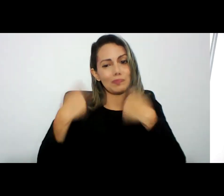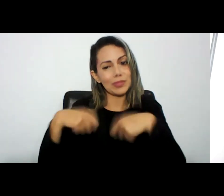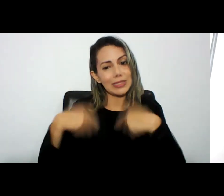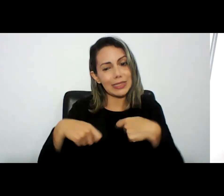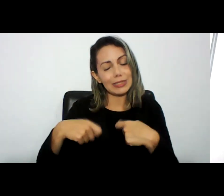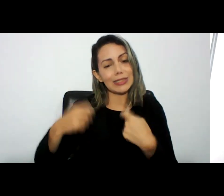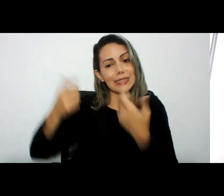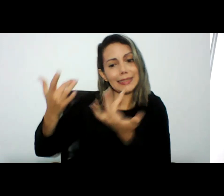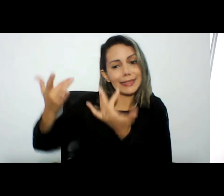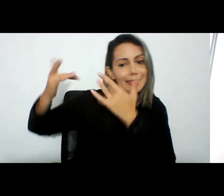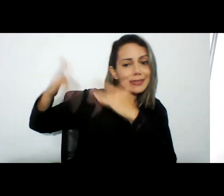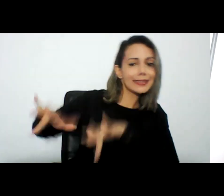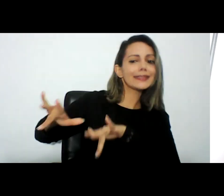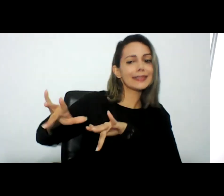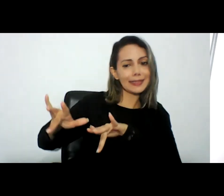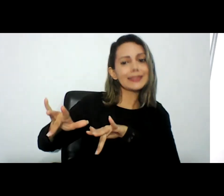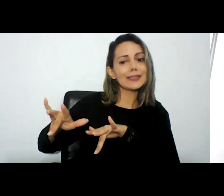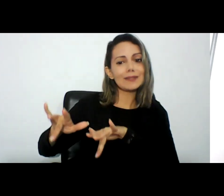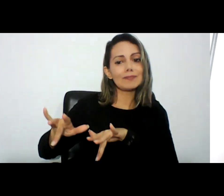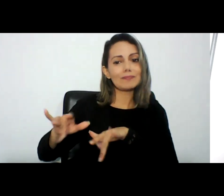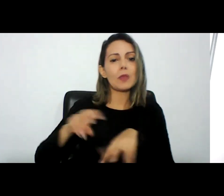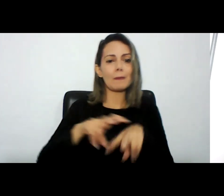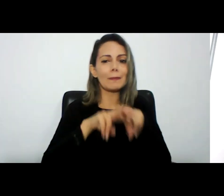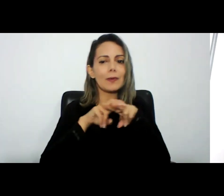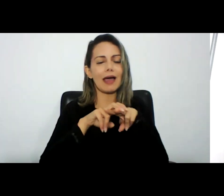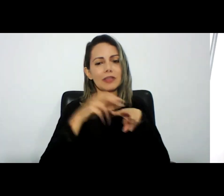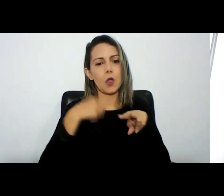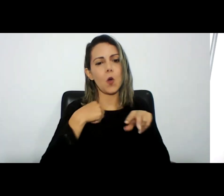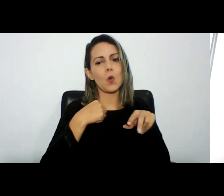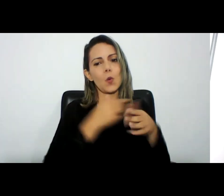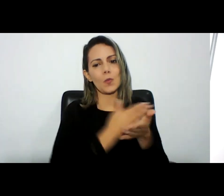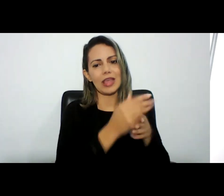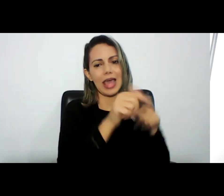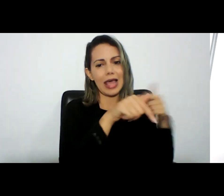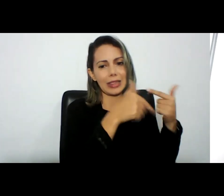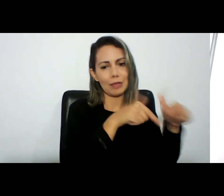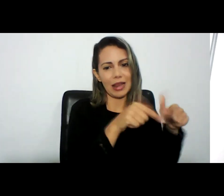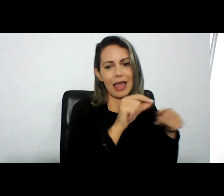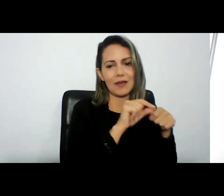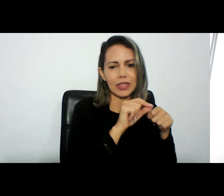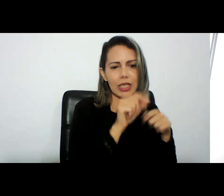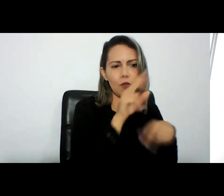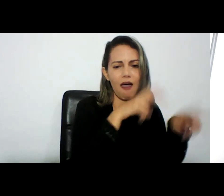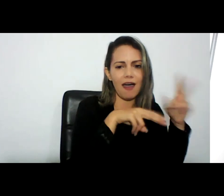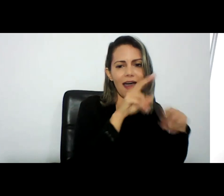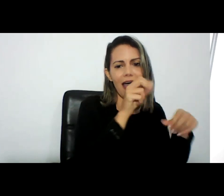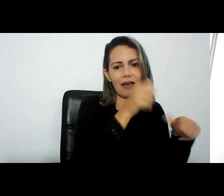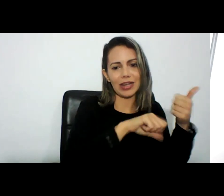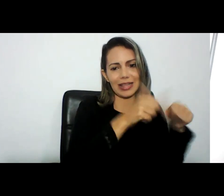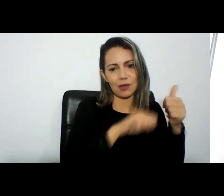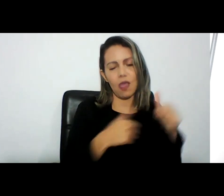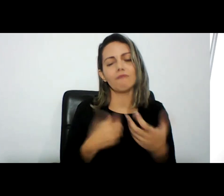afastar do magistério da Emerge depois de 16 anos em janeiro de 2021 também gostaria de saudar os